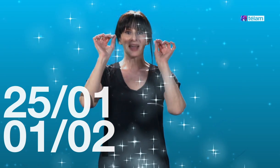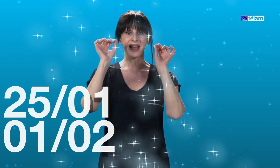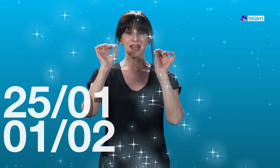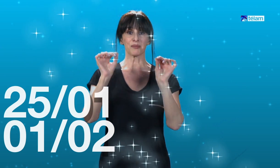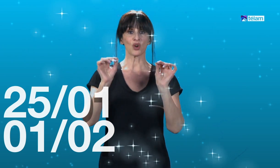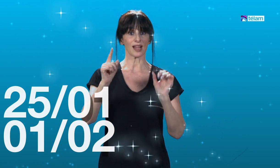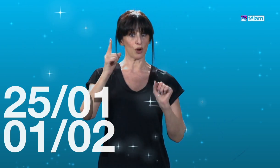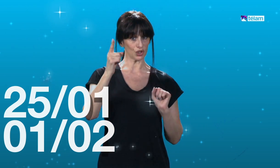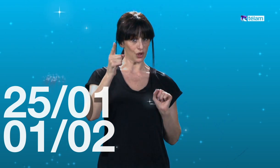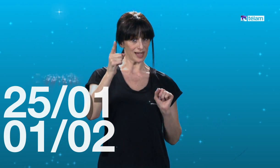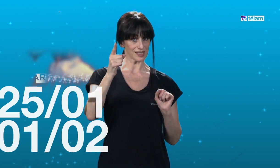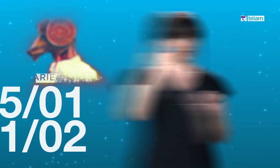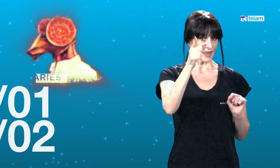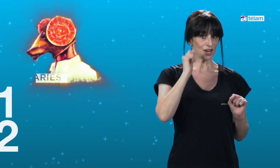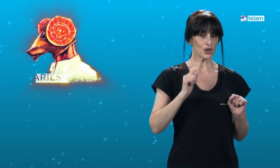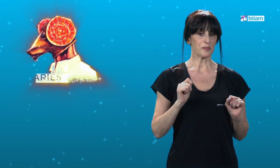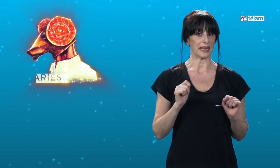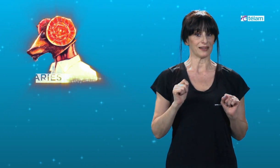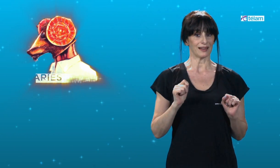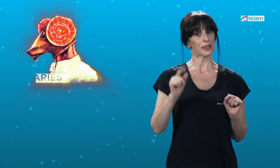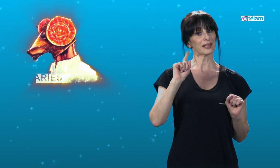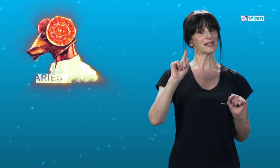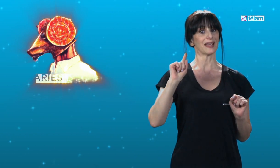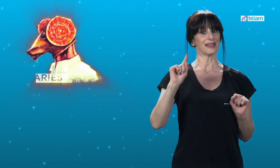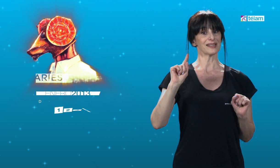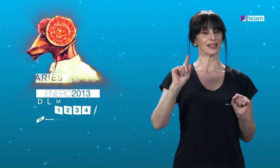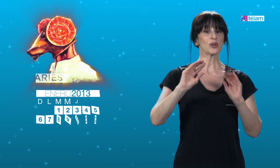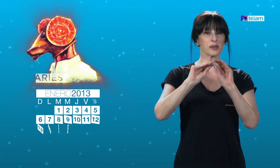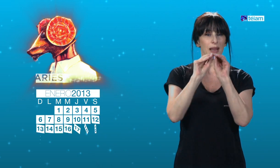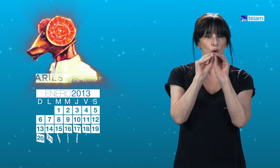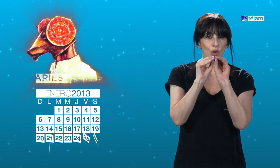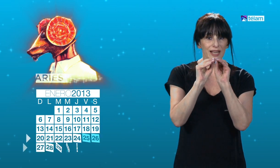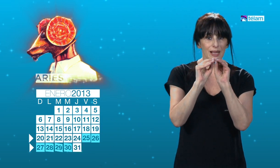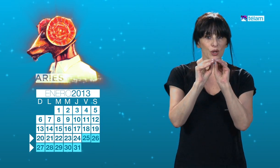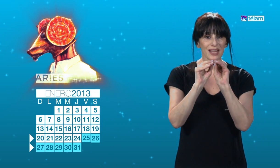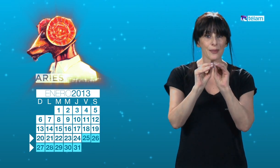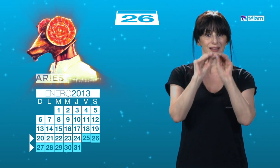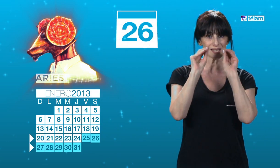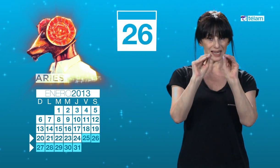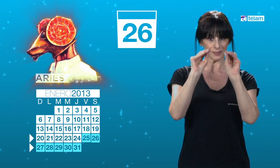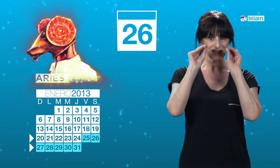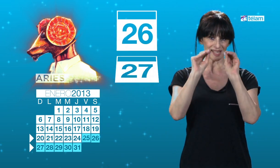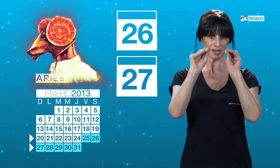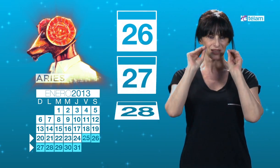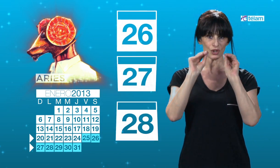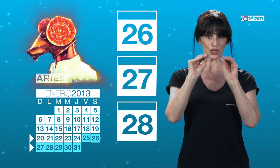Semana hermosa, como todas. Arianos, miren, la advertencia es que es una semana muy correcta, pero el día 26, 27 y 28,